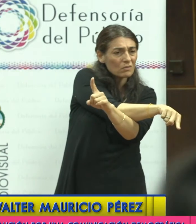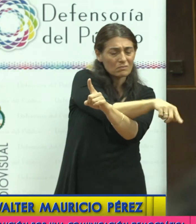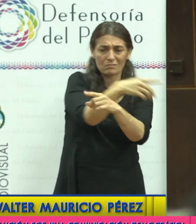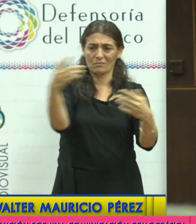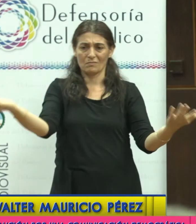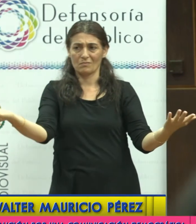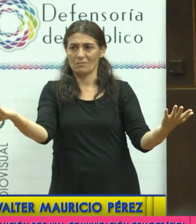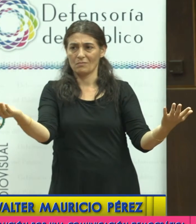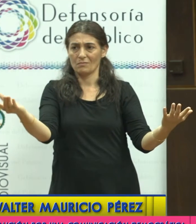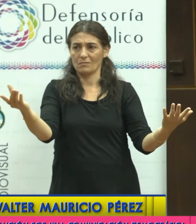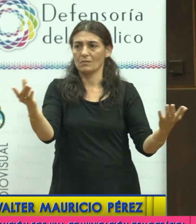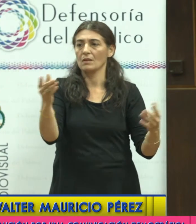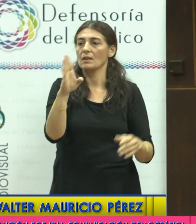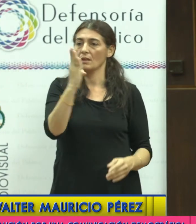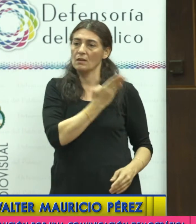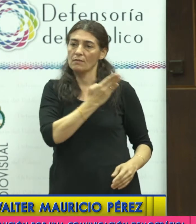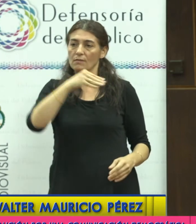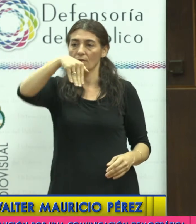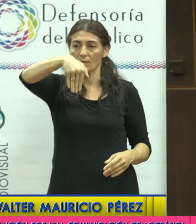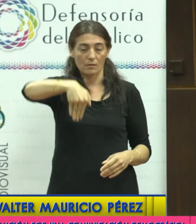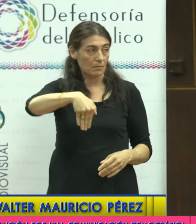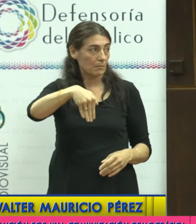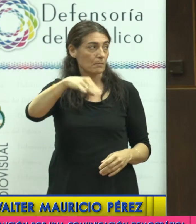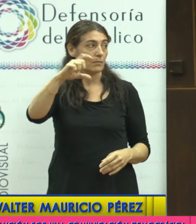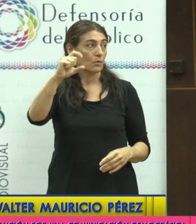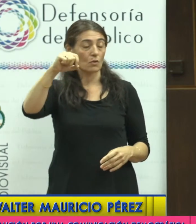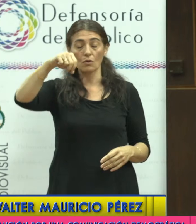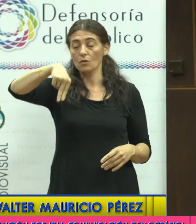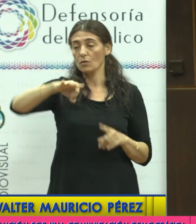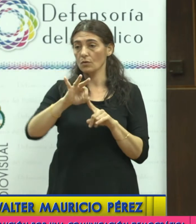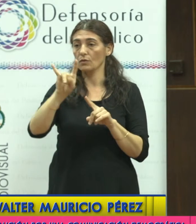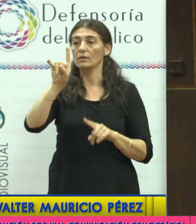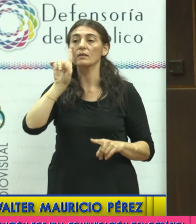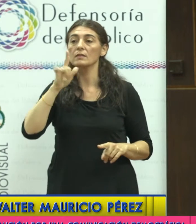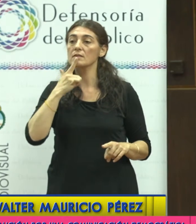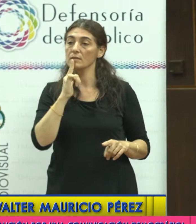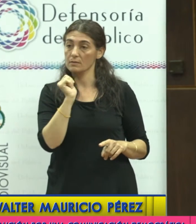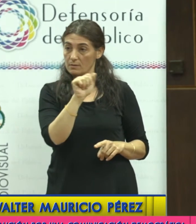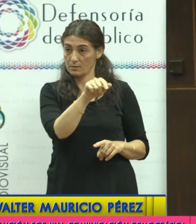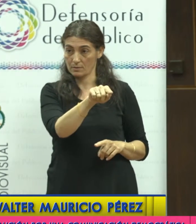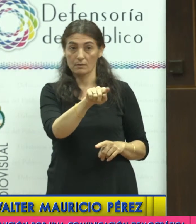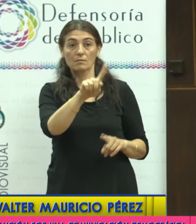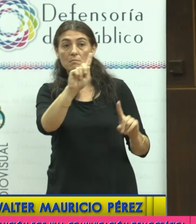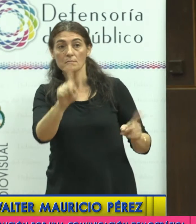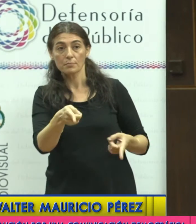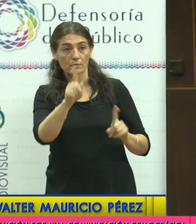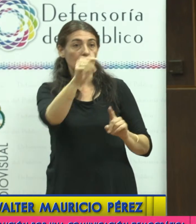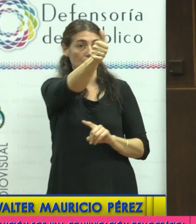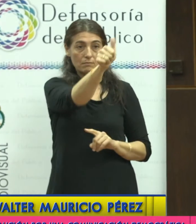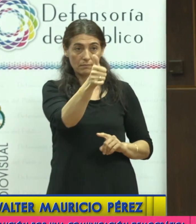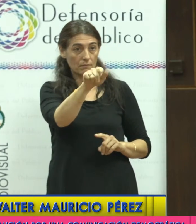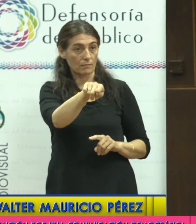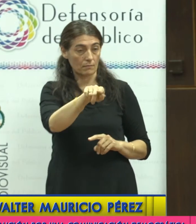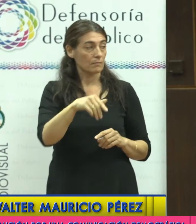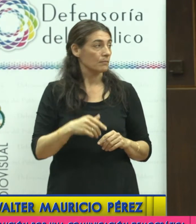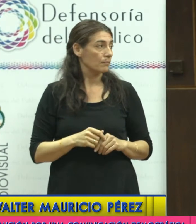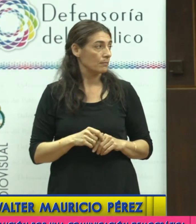es la radio FM La Mosquitera, que está el compañero Nelson Belmar aquí, que también va a ser uso de la palabra, está en la lista de oradores, pero bueno,